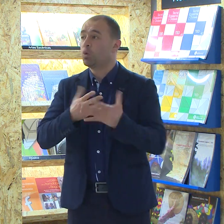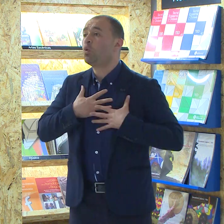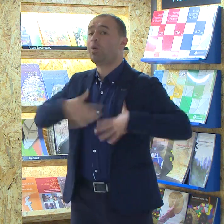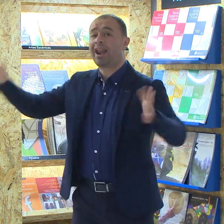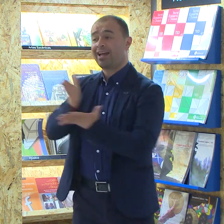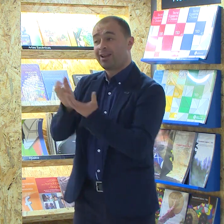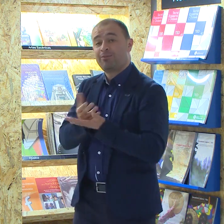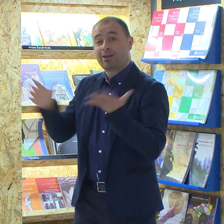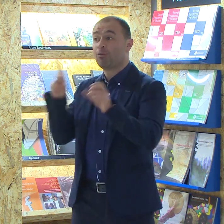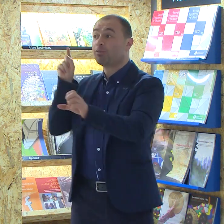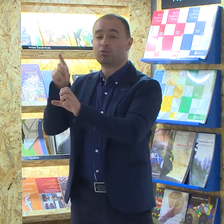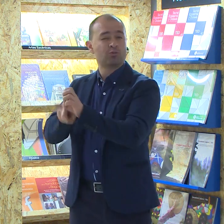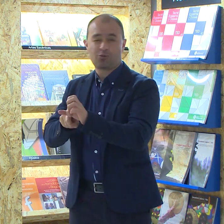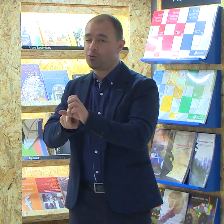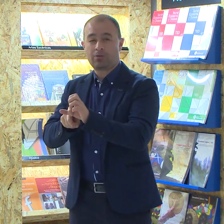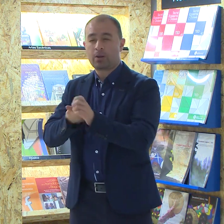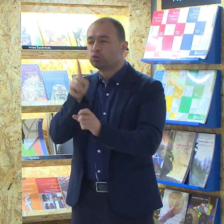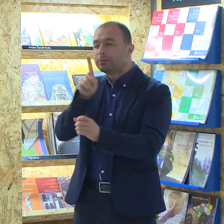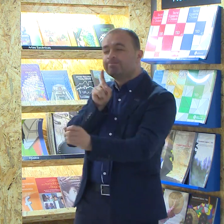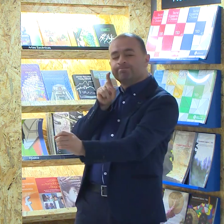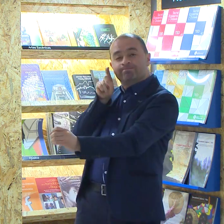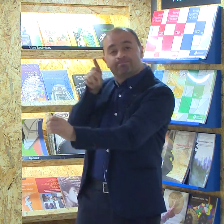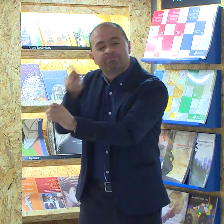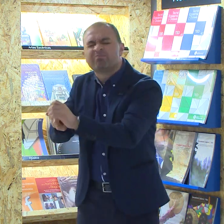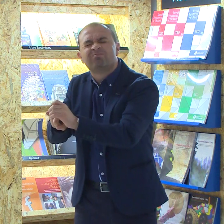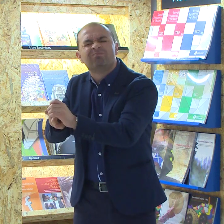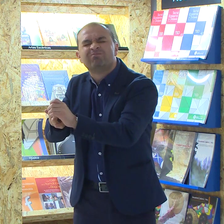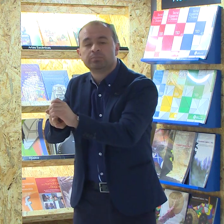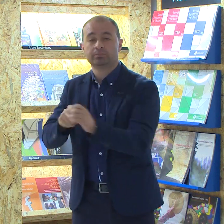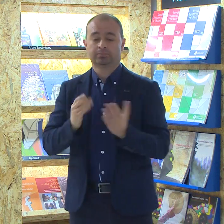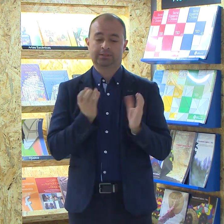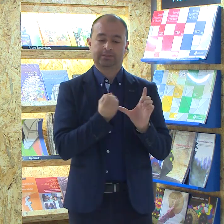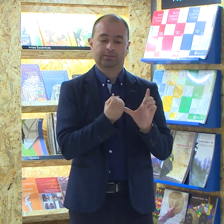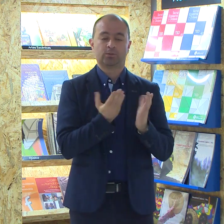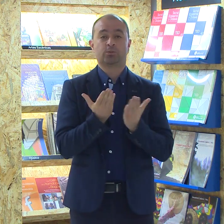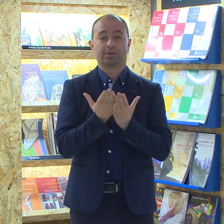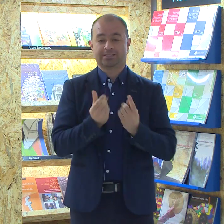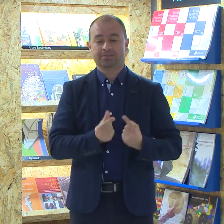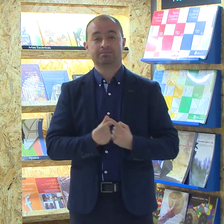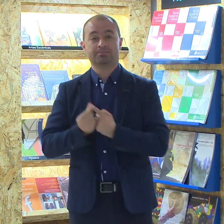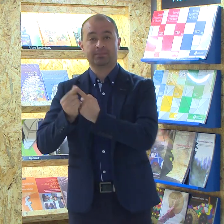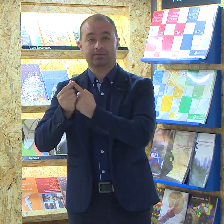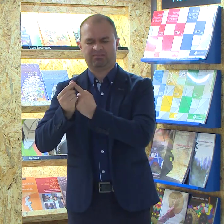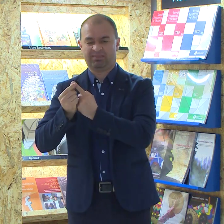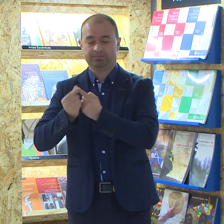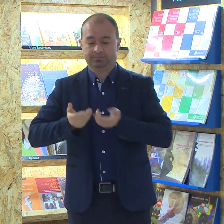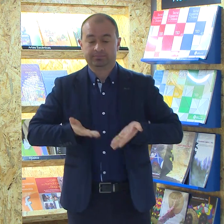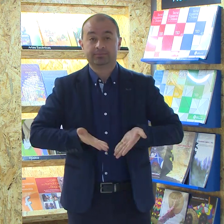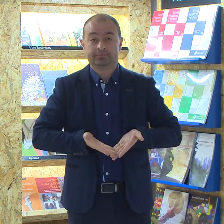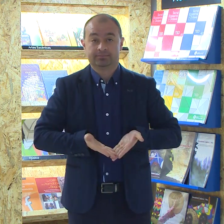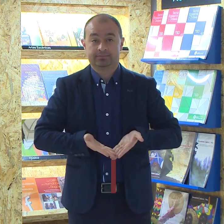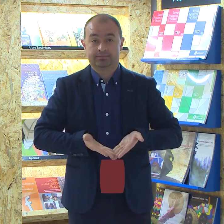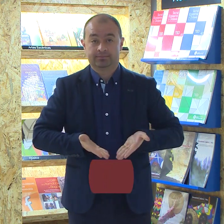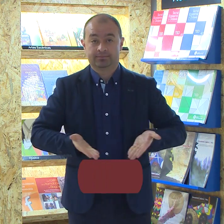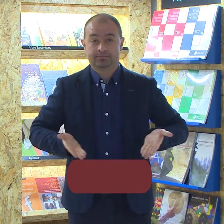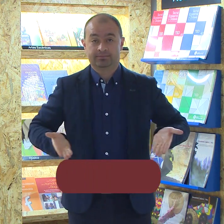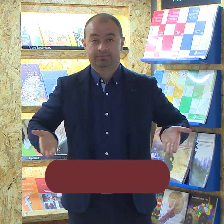Es importante tener en cuenta que la inscripción no la deben hacer en cualquier licenciatura, sino en la licenciatura de